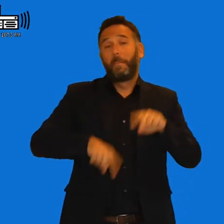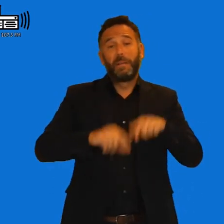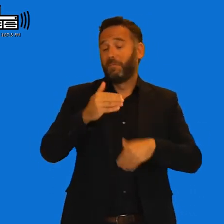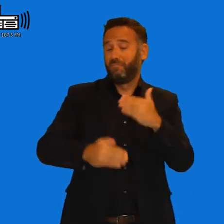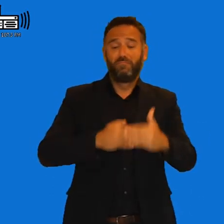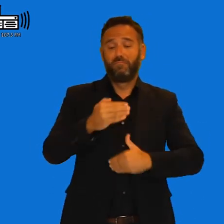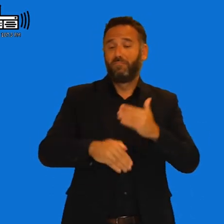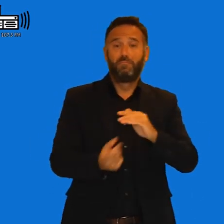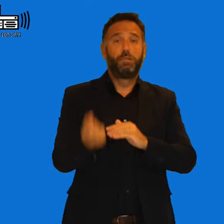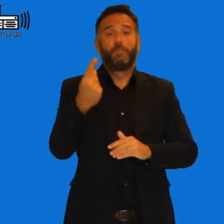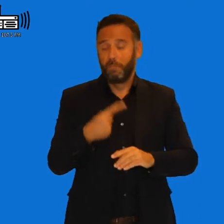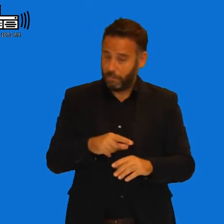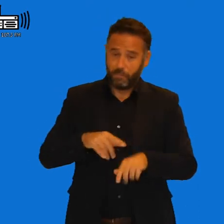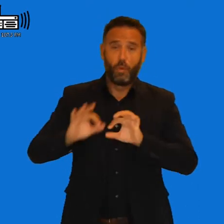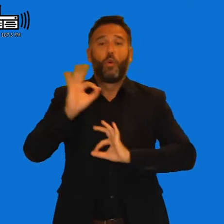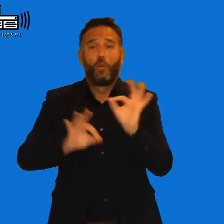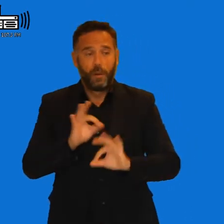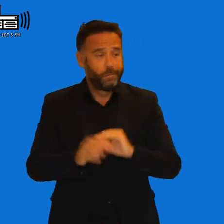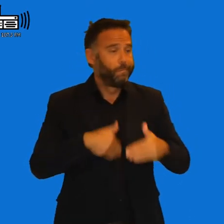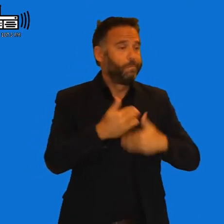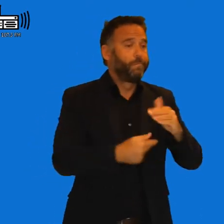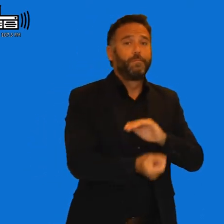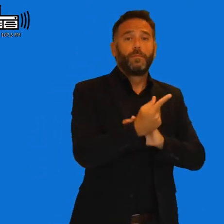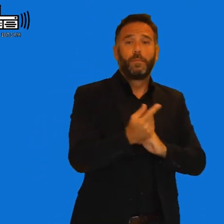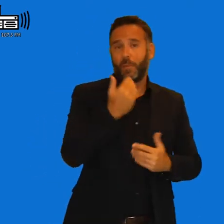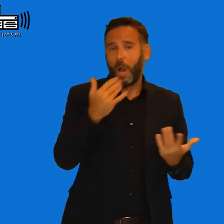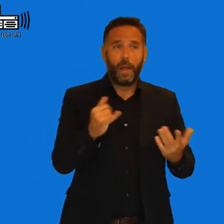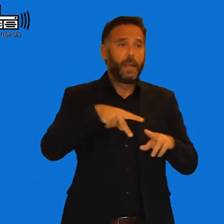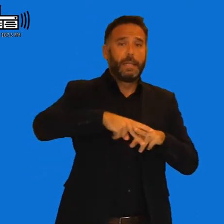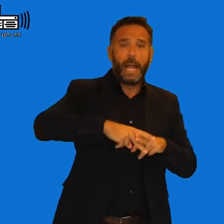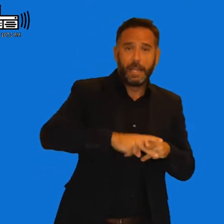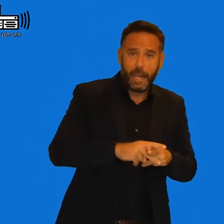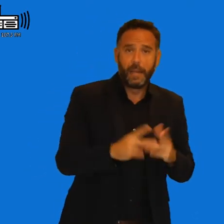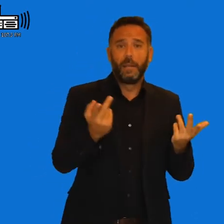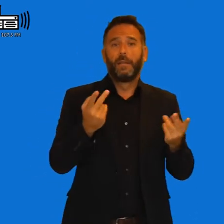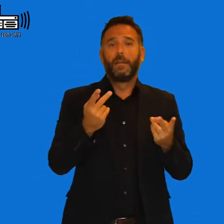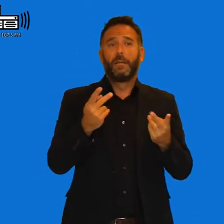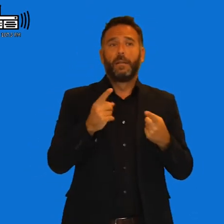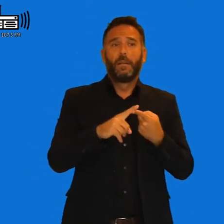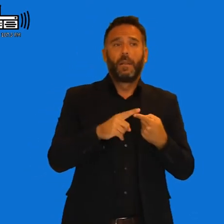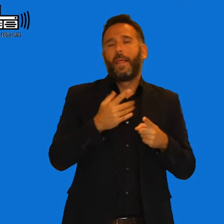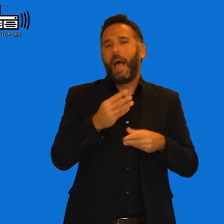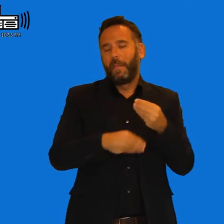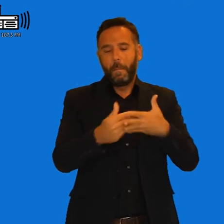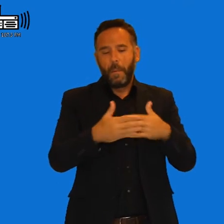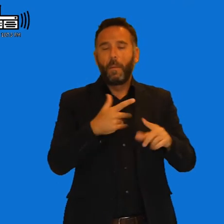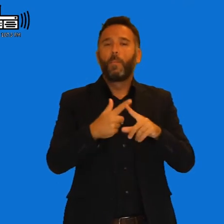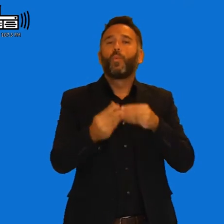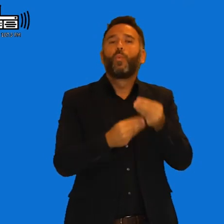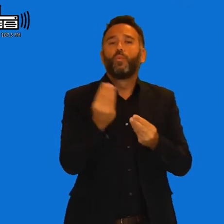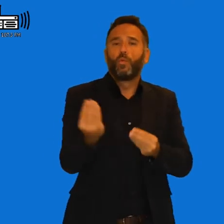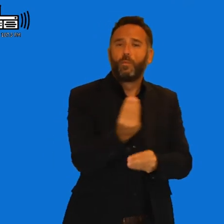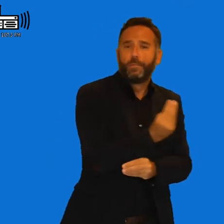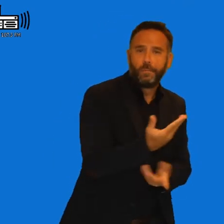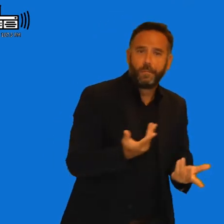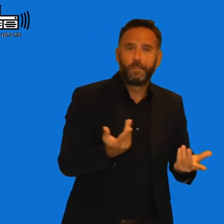surgiendo ¿No? Sobre todo hombre siempre es cierto que tenemos una serie de talleres ¿No? En cuanto a hacer diferentes productos ¿No? De